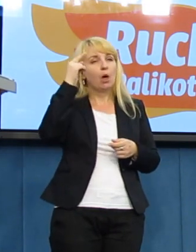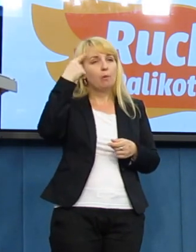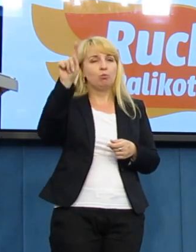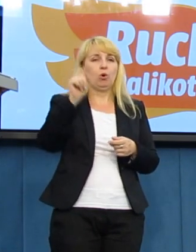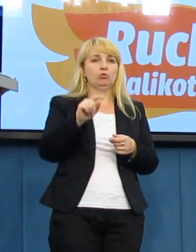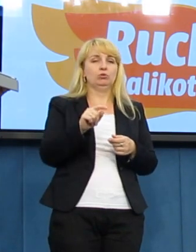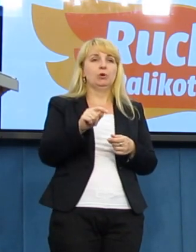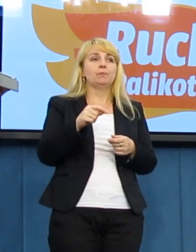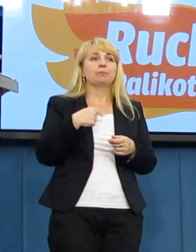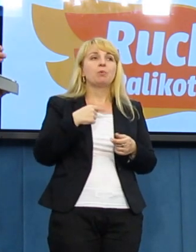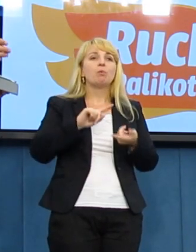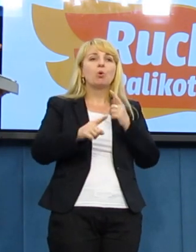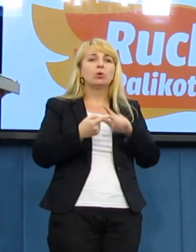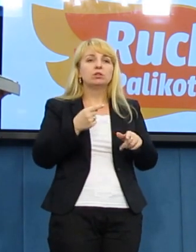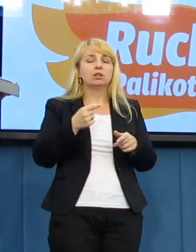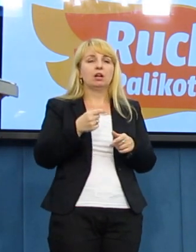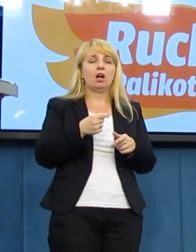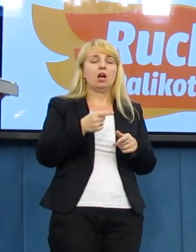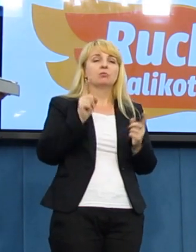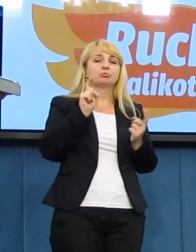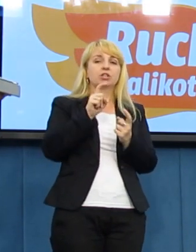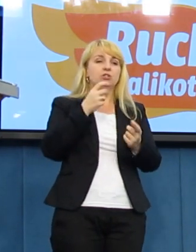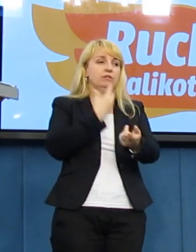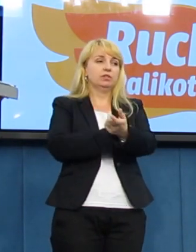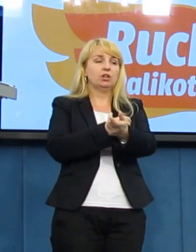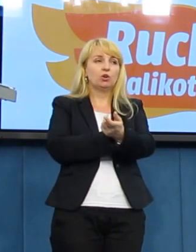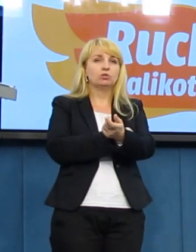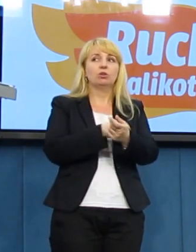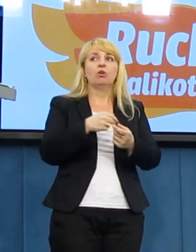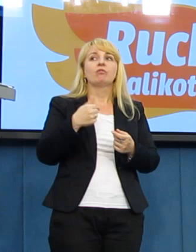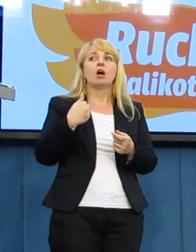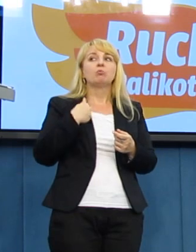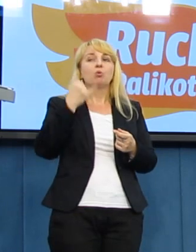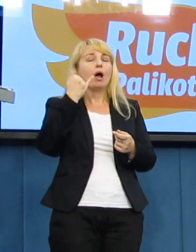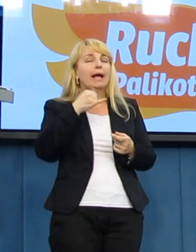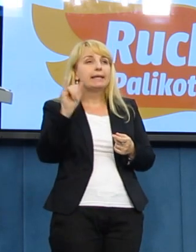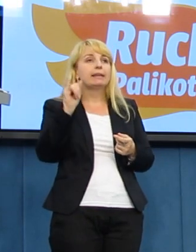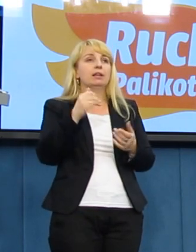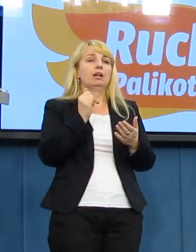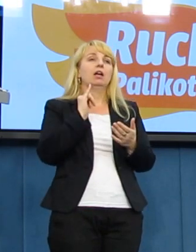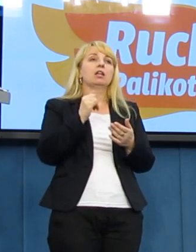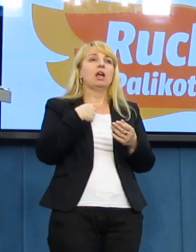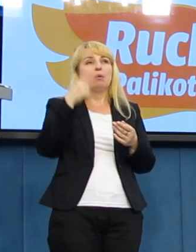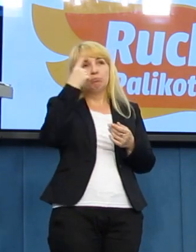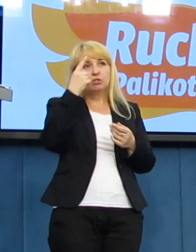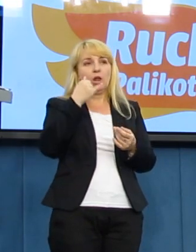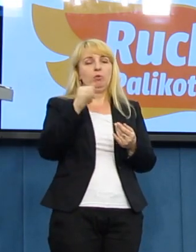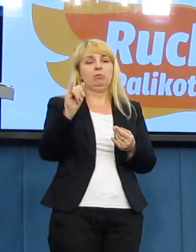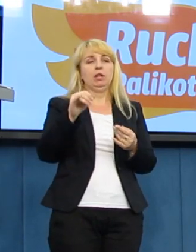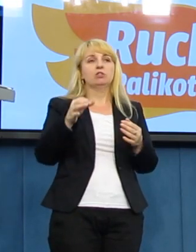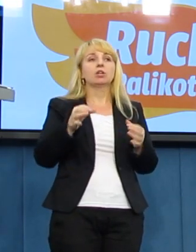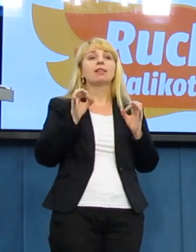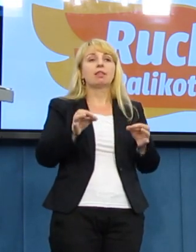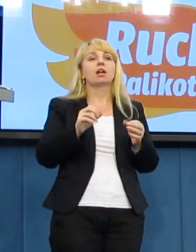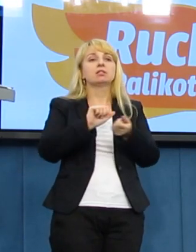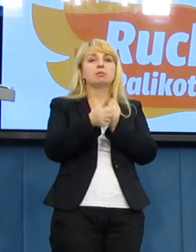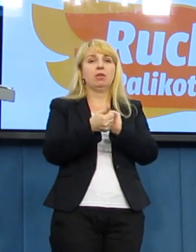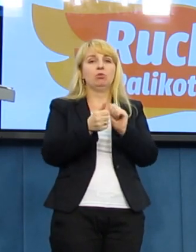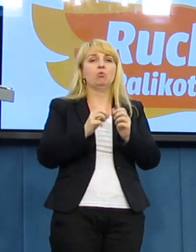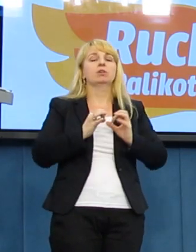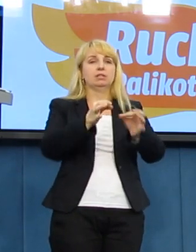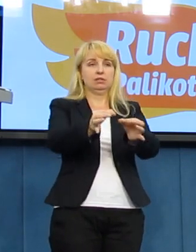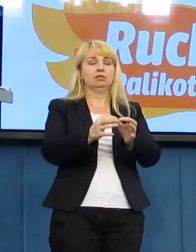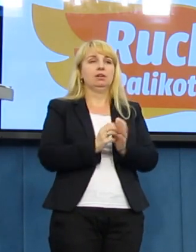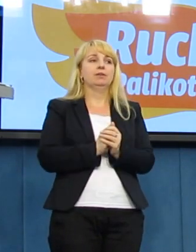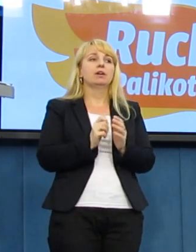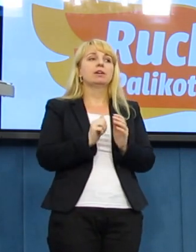polityki antynarkotykowej zawinione 10 lat przez SLD i m.in. przez prezydenta Kwaśniewskiego było błędem. 350 tys. osób w